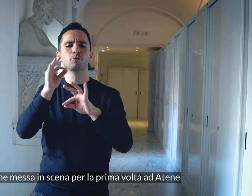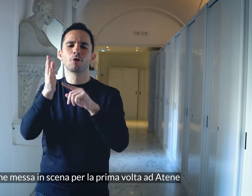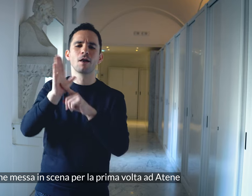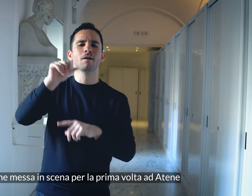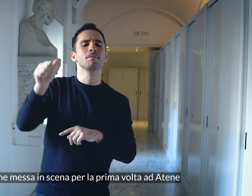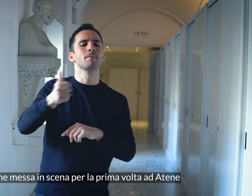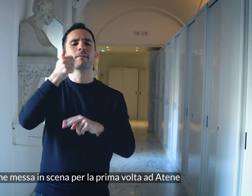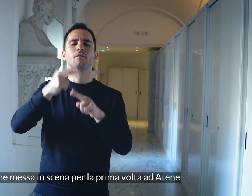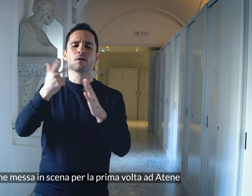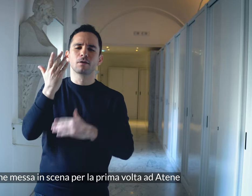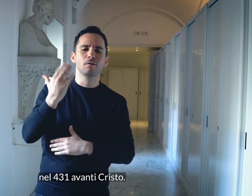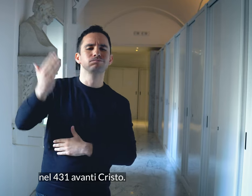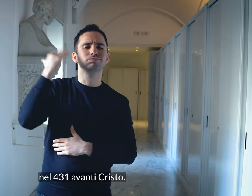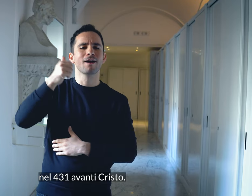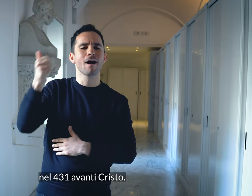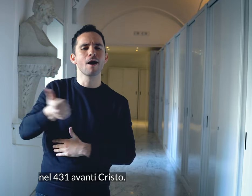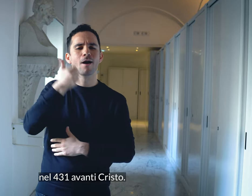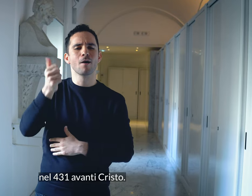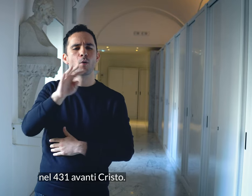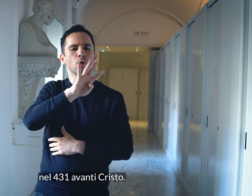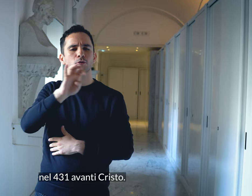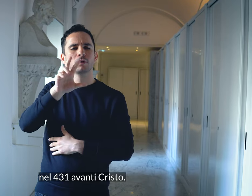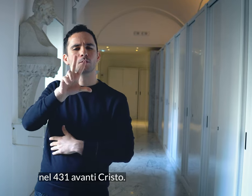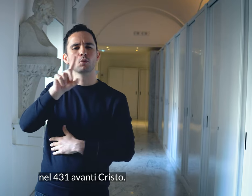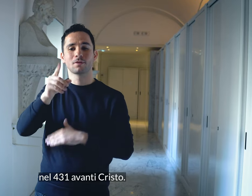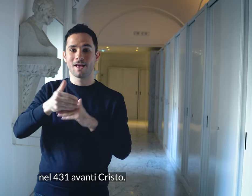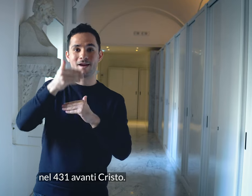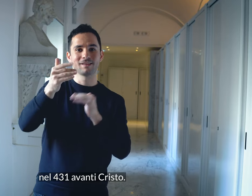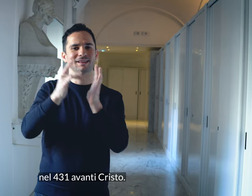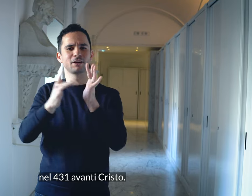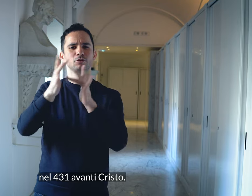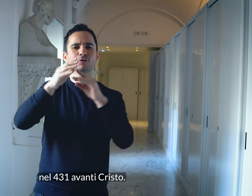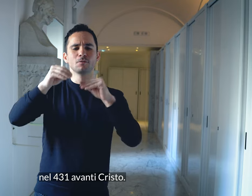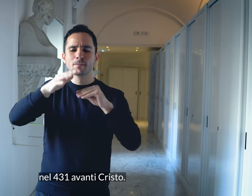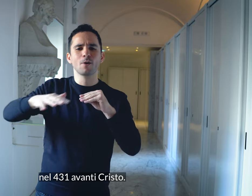volta ad Atene nel 431 avanti Cristo.